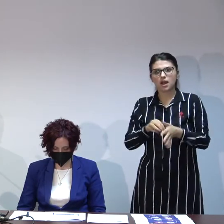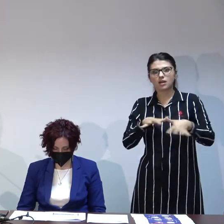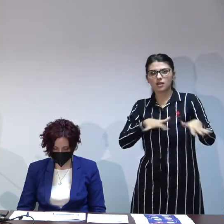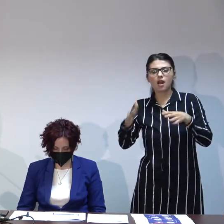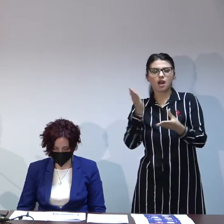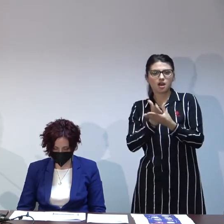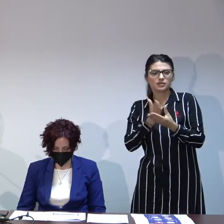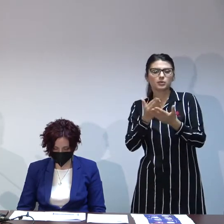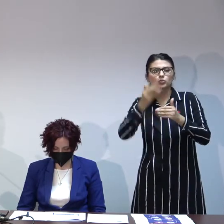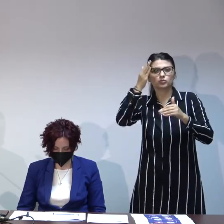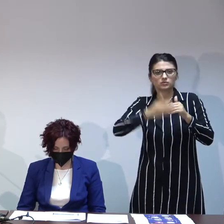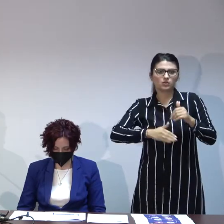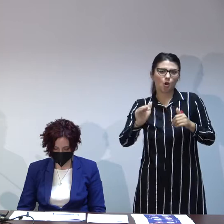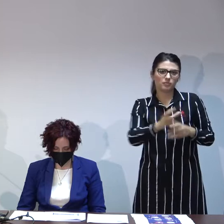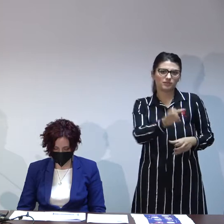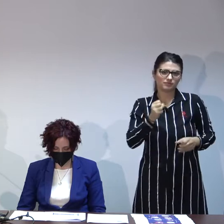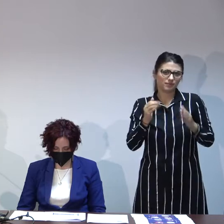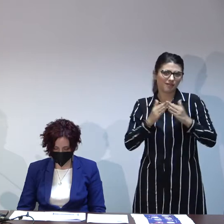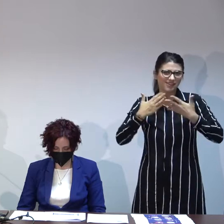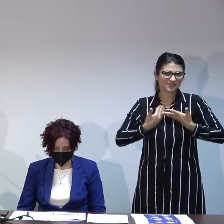actele pentru a ceri încredințarea adopției